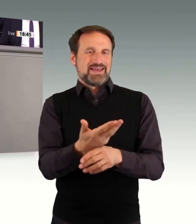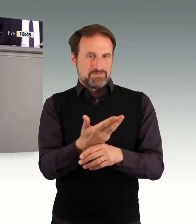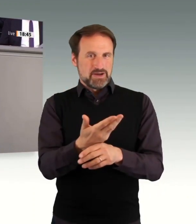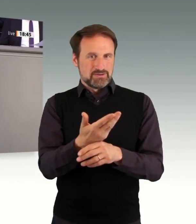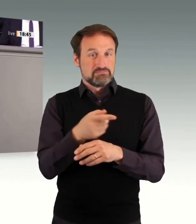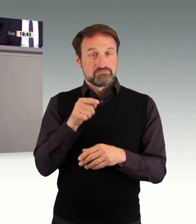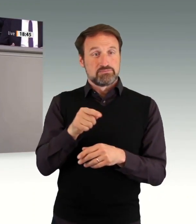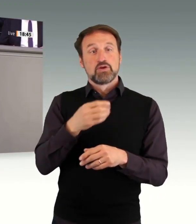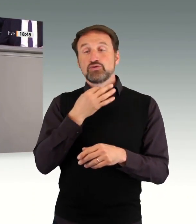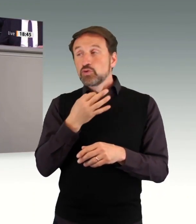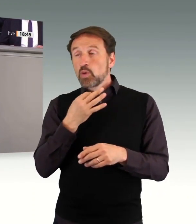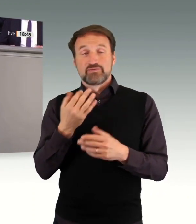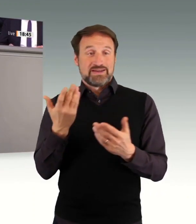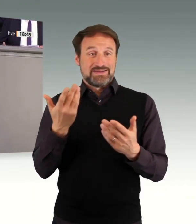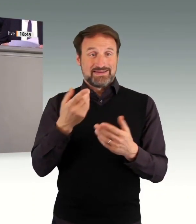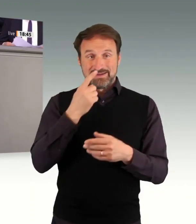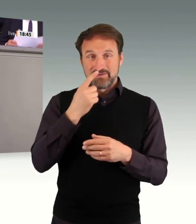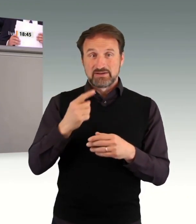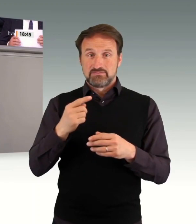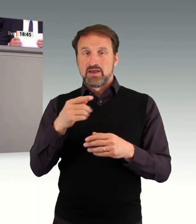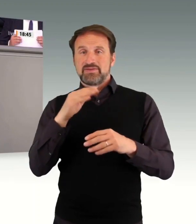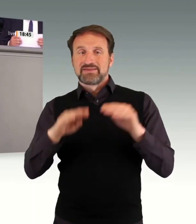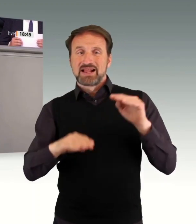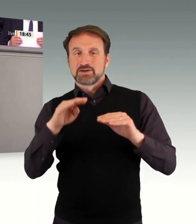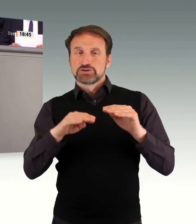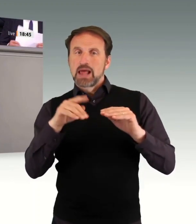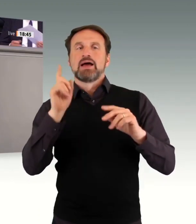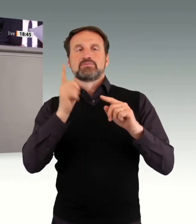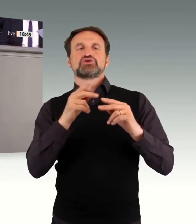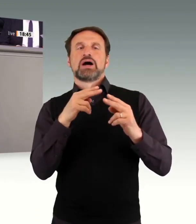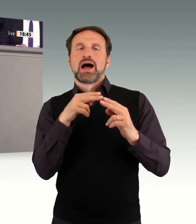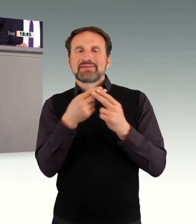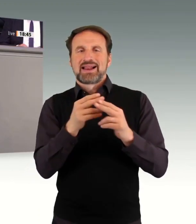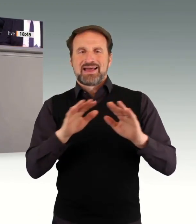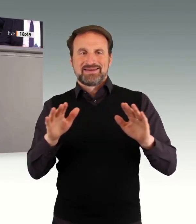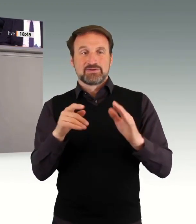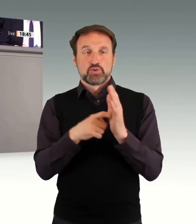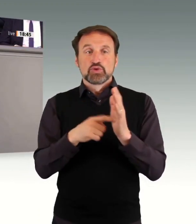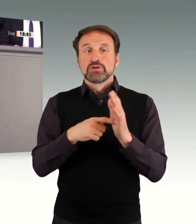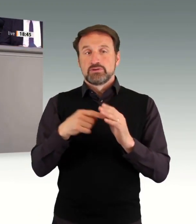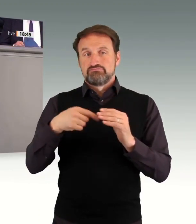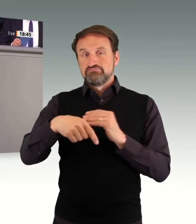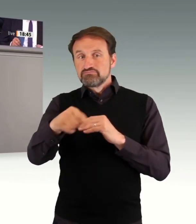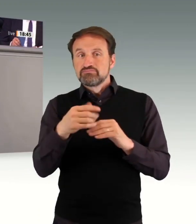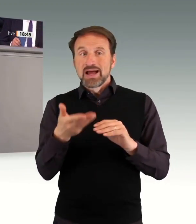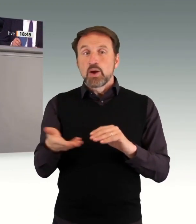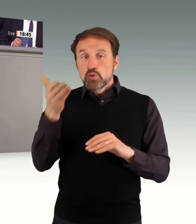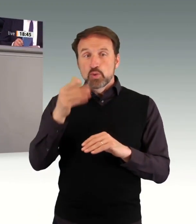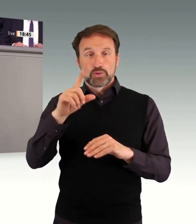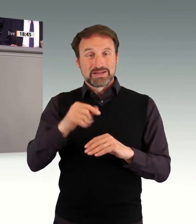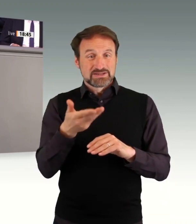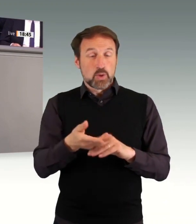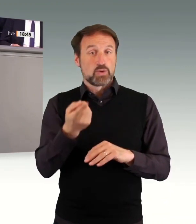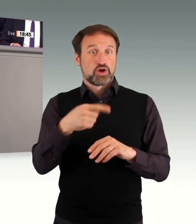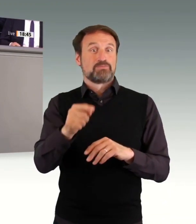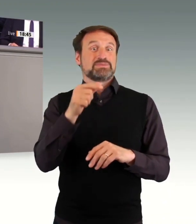-Inklusionsfirmen diese Vorschläge aus unserem Antrag ausdrücklich begrüßt. Denn es läuft noch nicht alles überall so gut